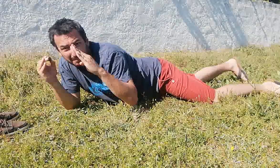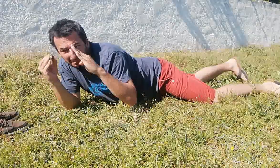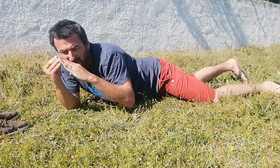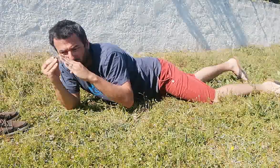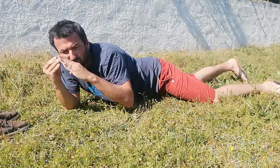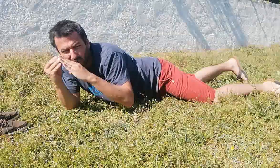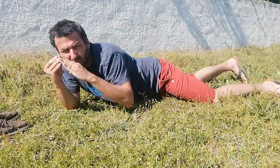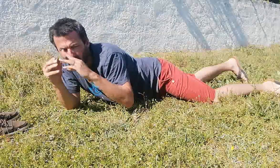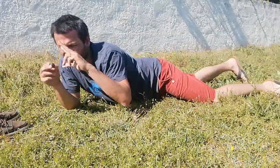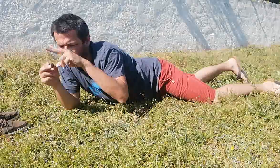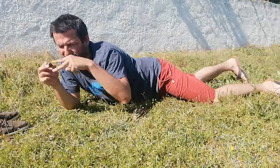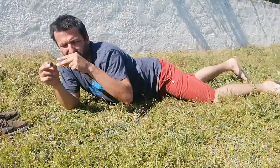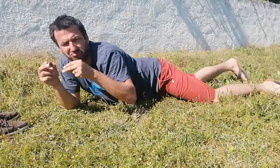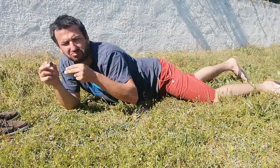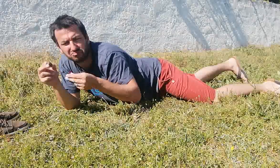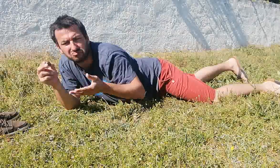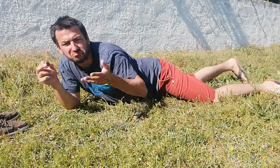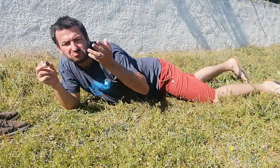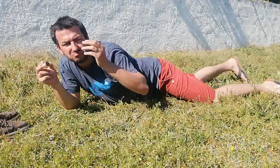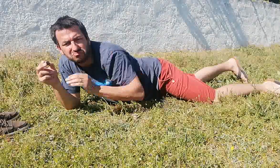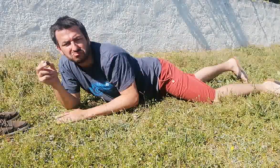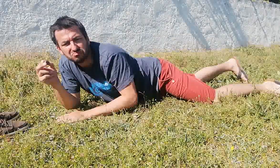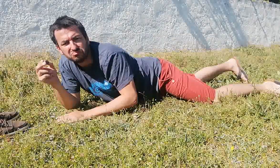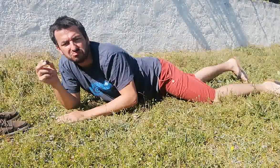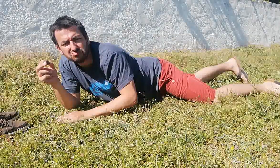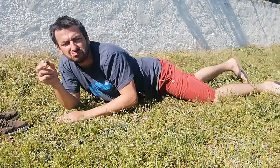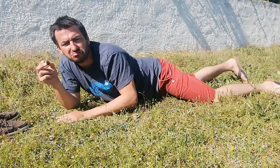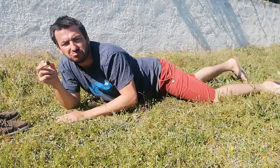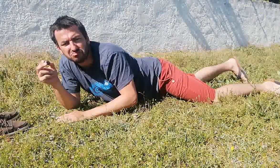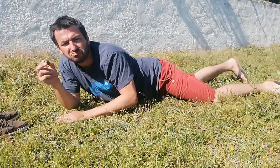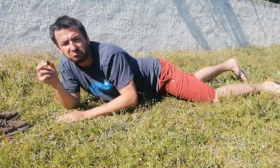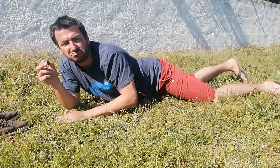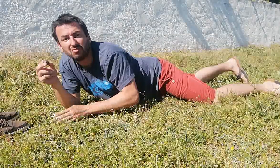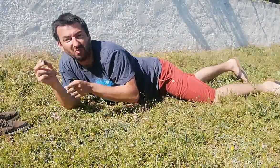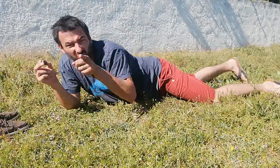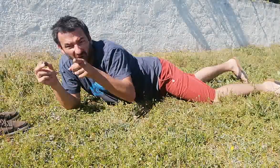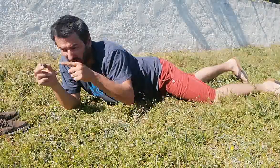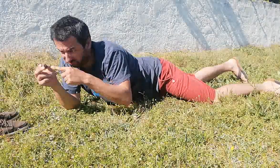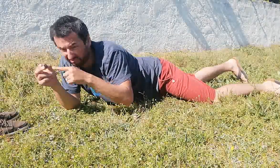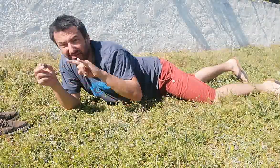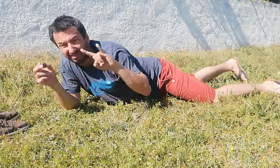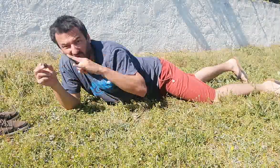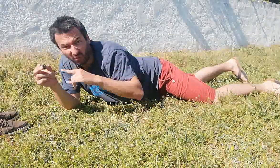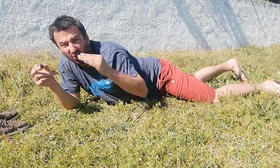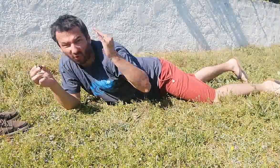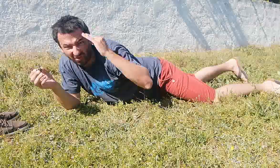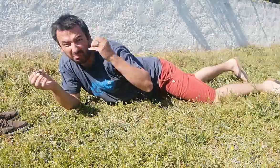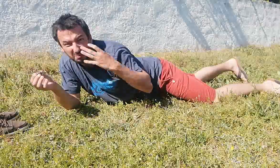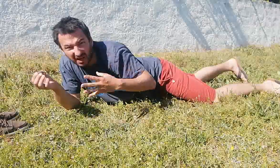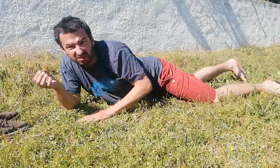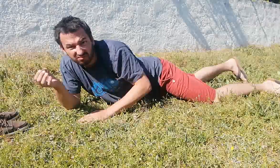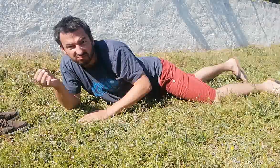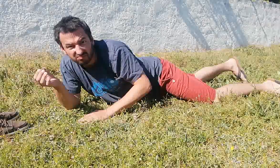Mais c'est sa maison, oui ! Mais elle n'est pas en forme de toit. Vous pensez que vous connaissez bien les escargots ?